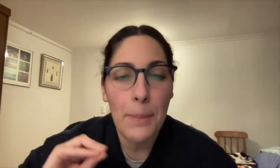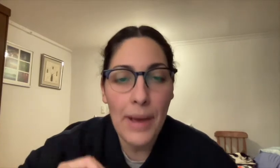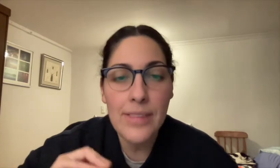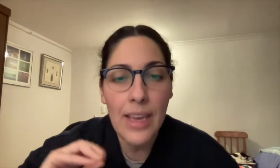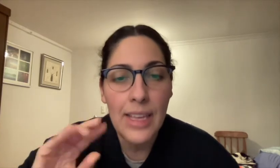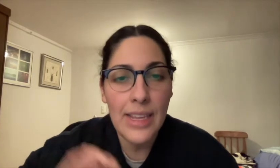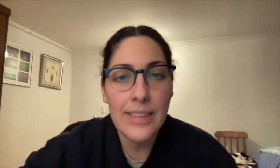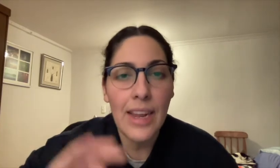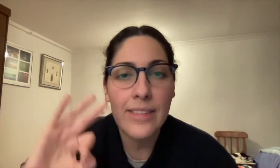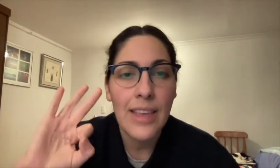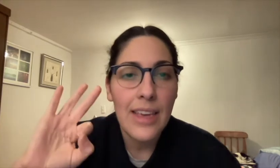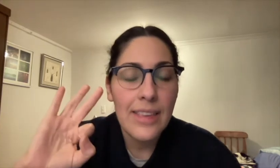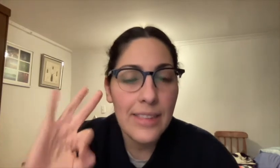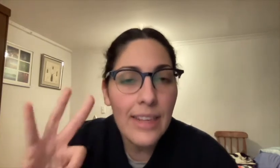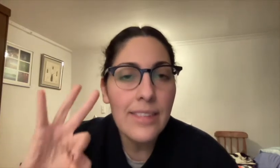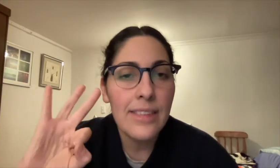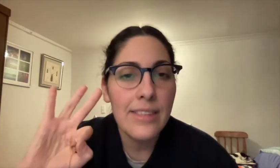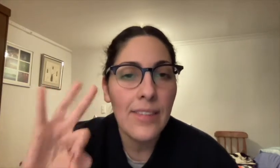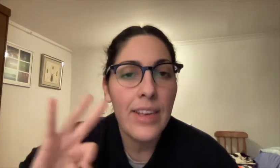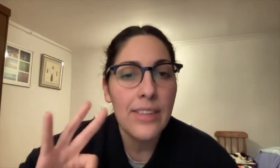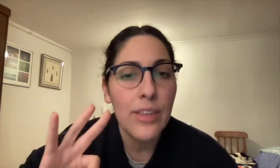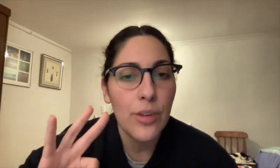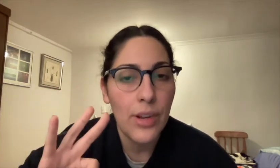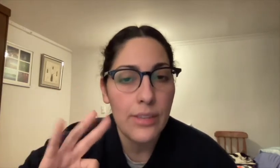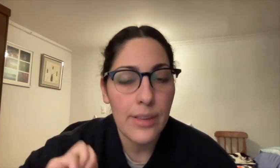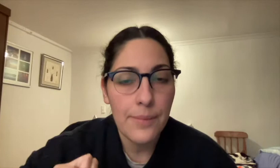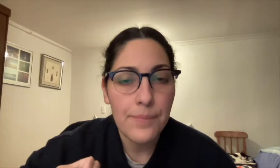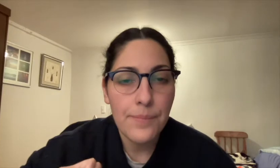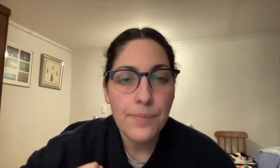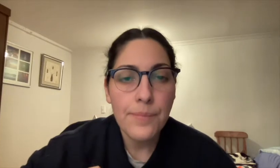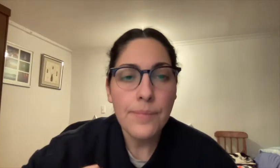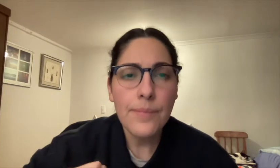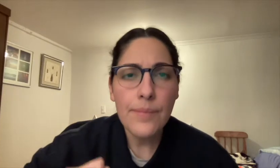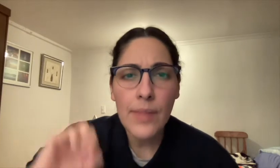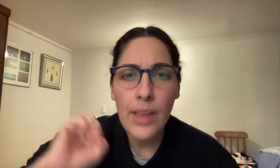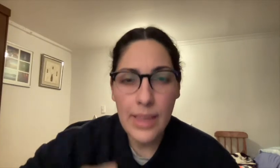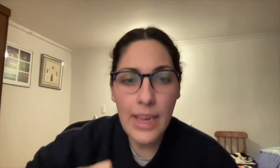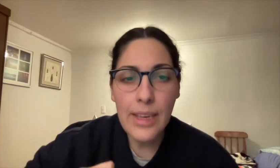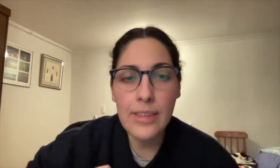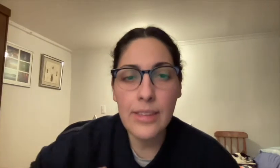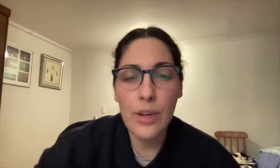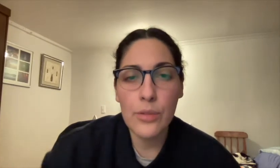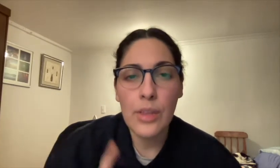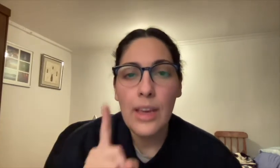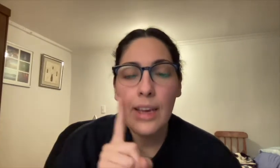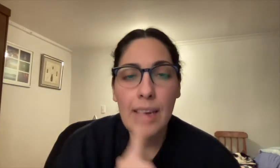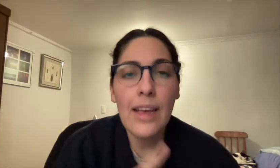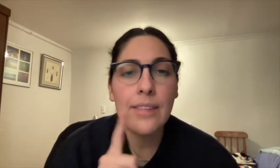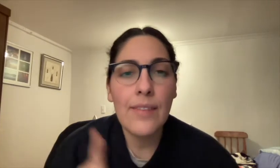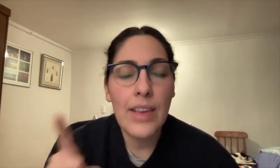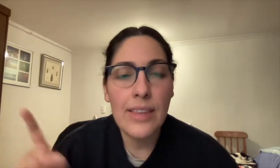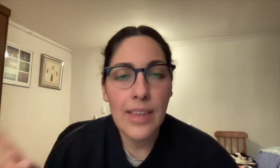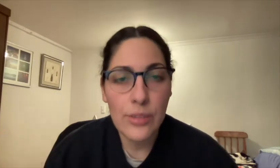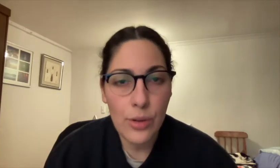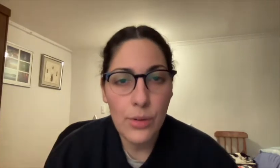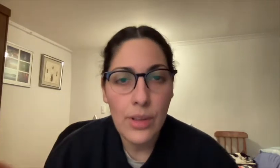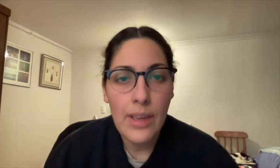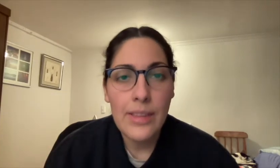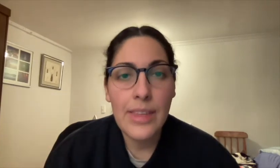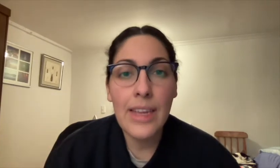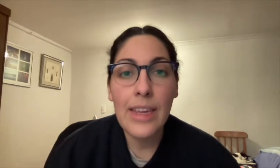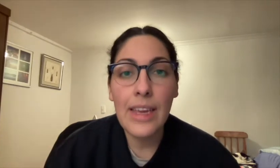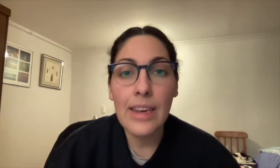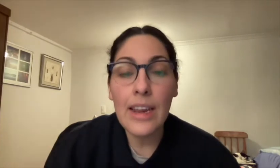lo que pasa en estas tres civilizaciones. Y es que, chicos, cada civilización